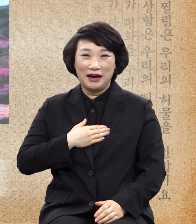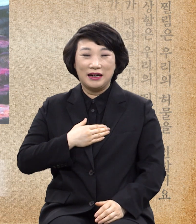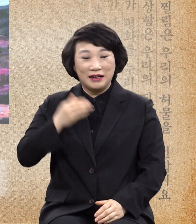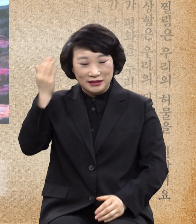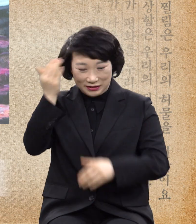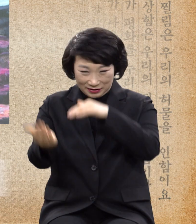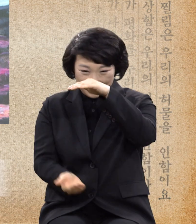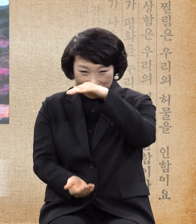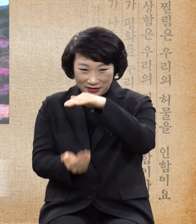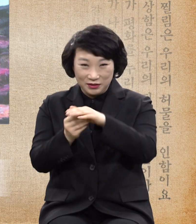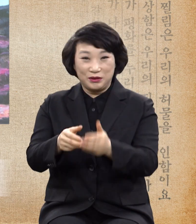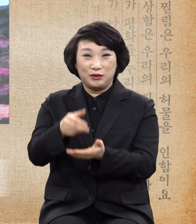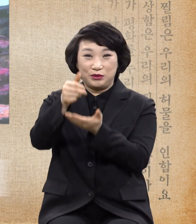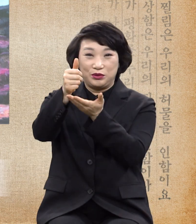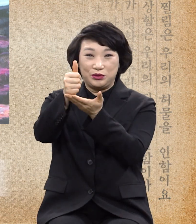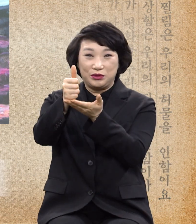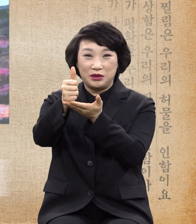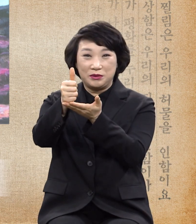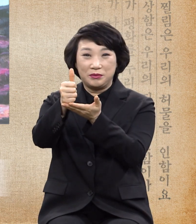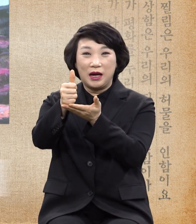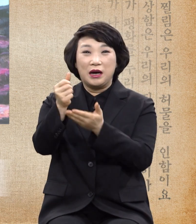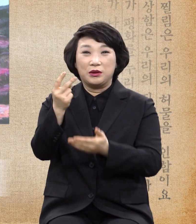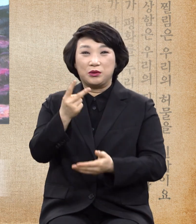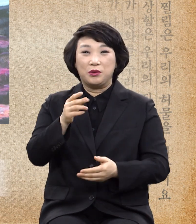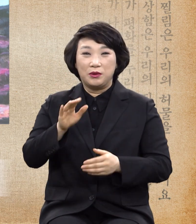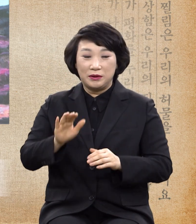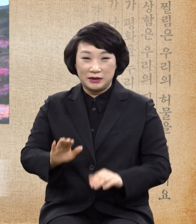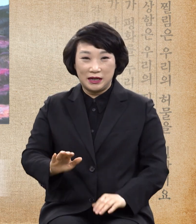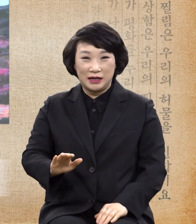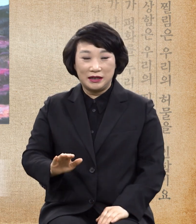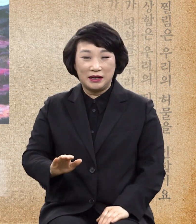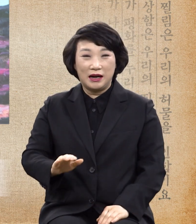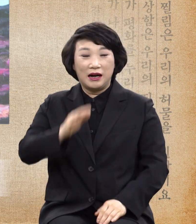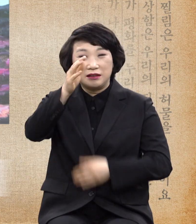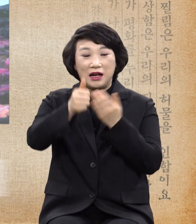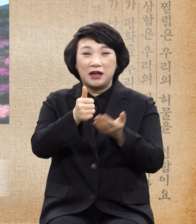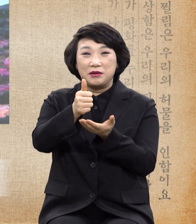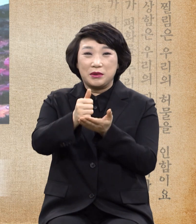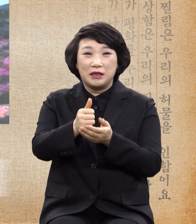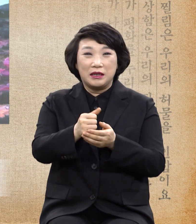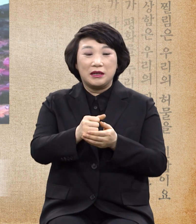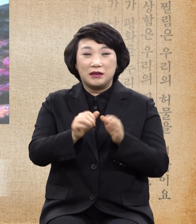그리고 못하는 것이 없이